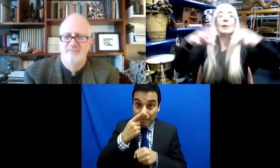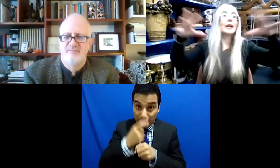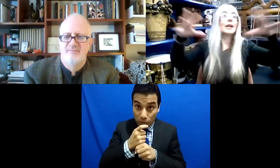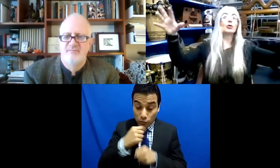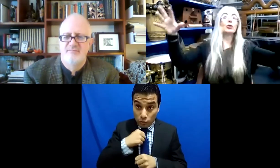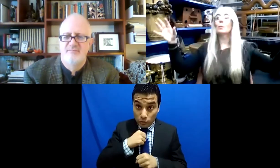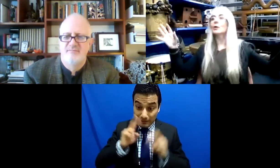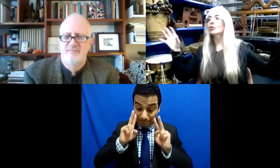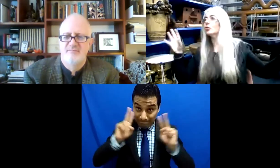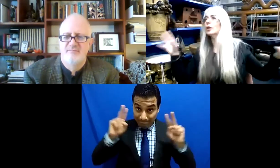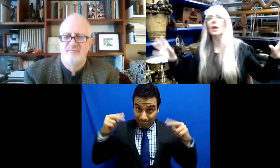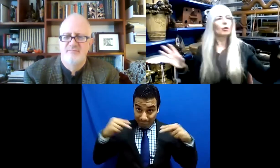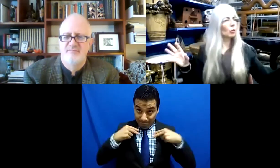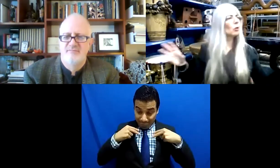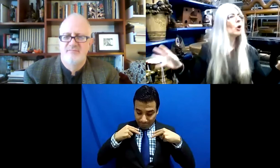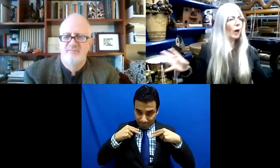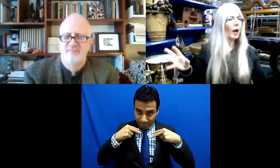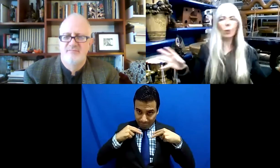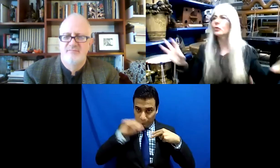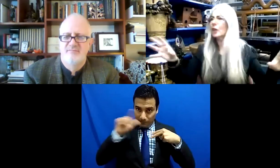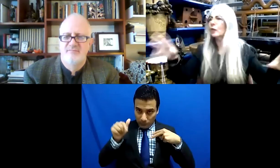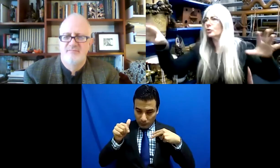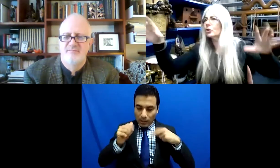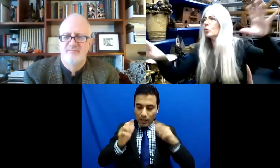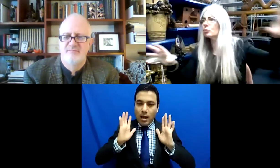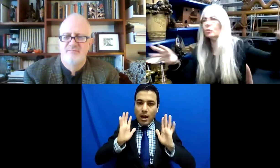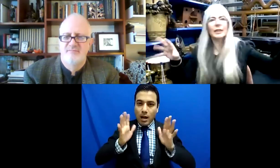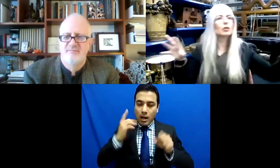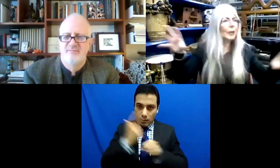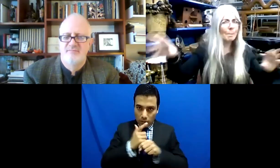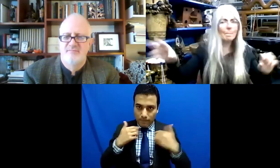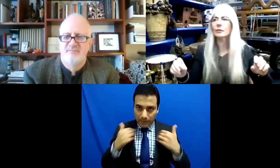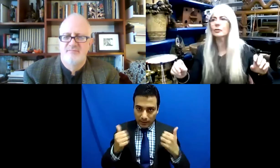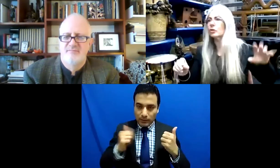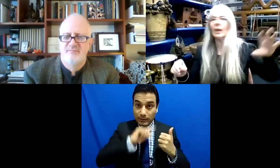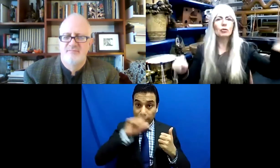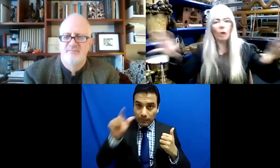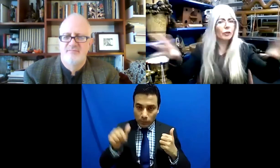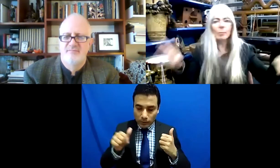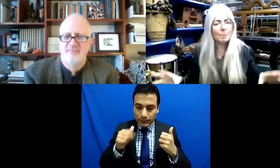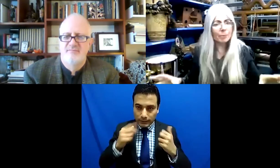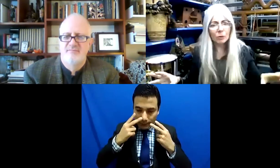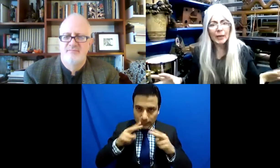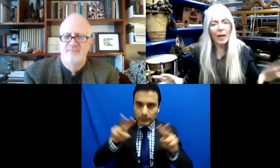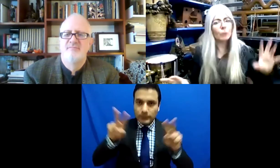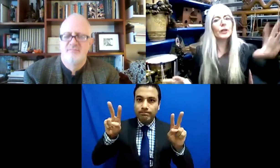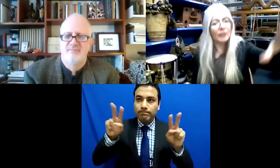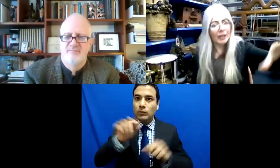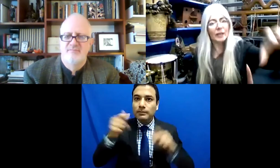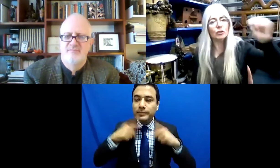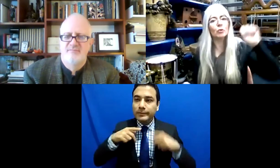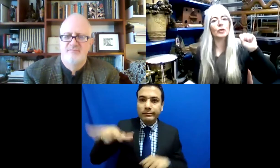acercamiento y un alejamiento. Y acercarse significa ver al interior y alejarse significa preguntarse